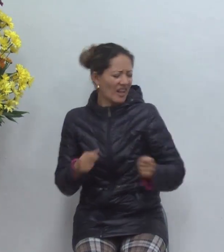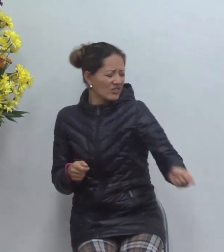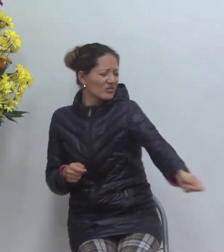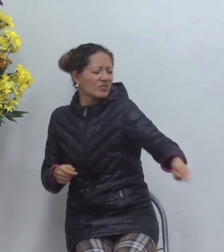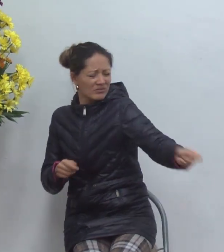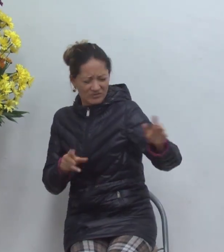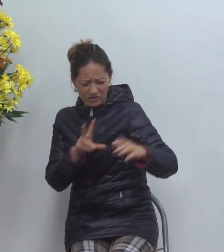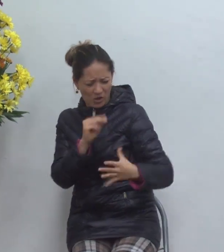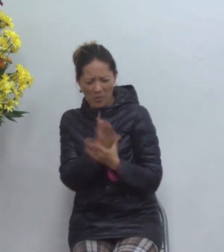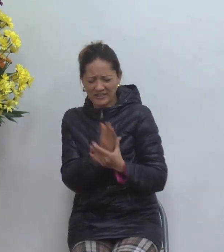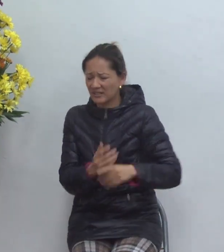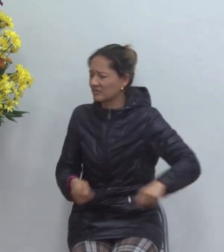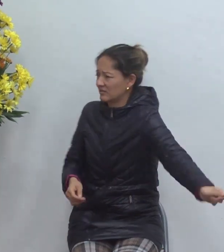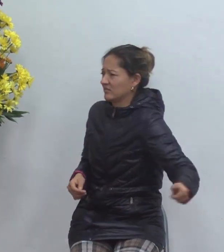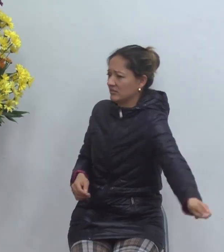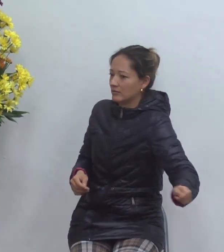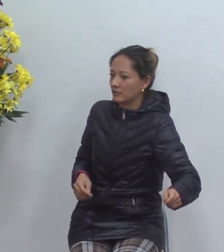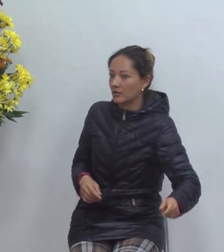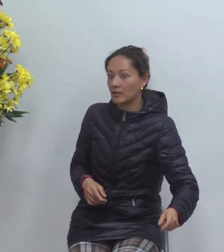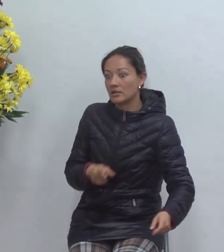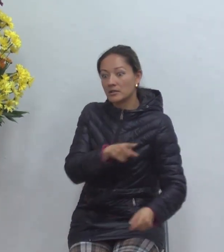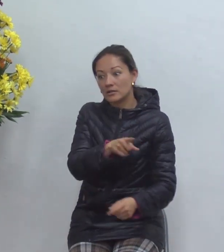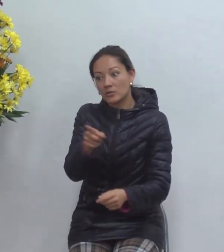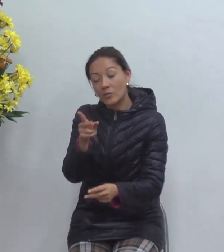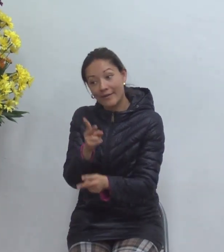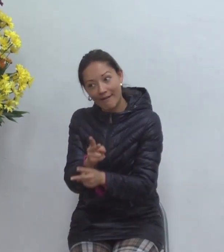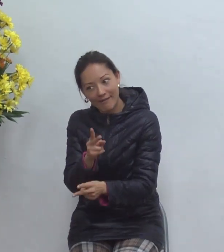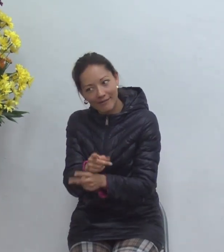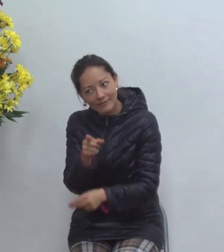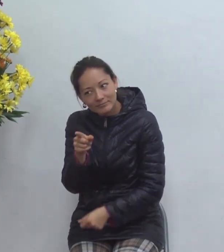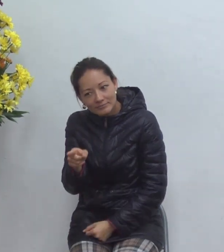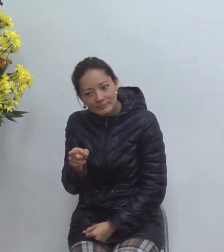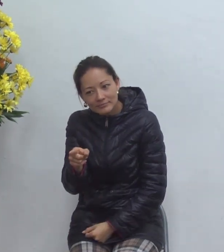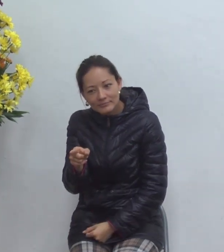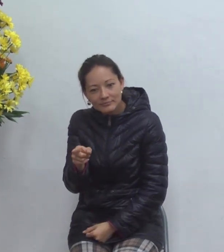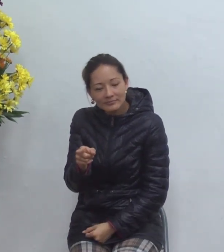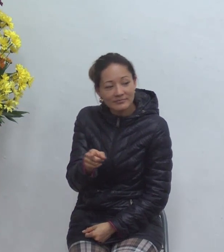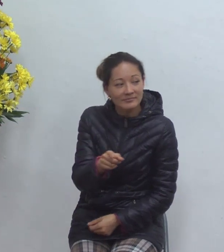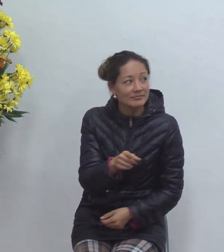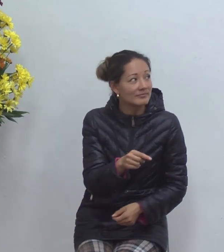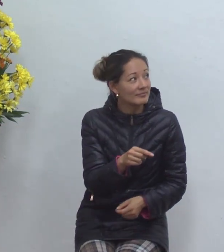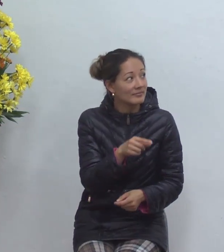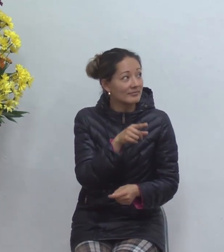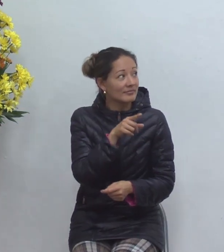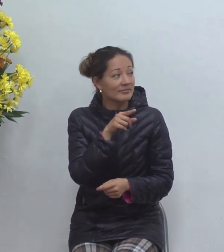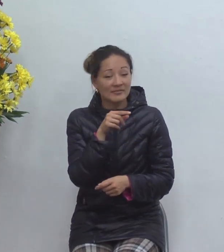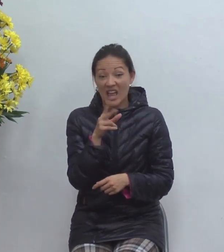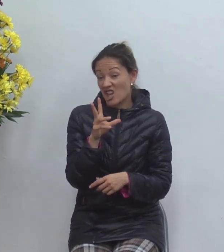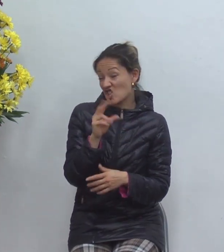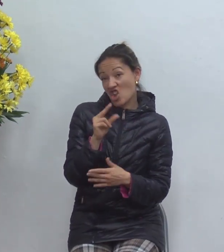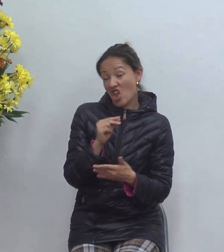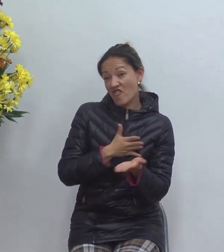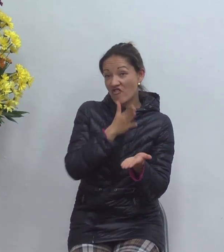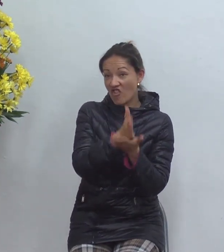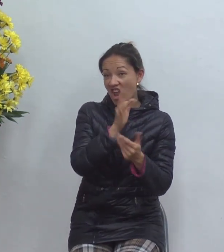maldad que hay ahí oiga si usted lo hace por favor yo no vuelvo a la iglesia porque el pastor estaba hablando mal de mí pues claro que estoy hablando mal de usted si